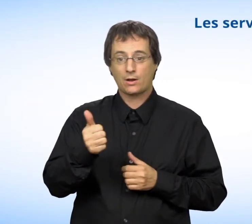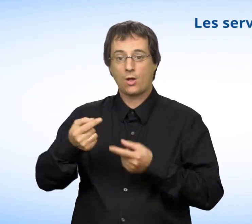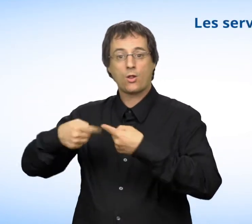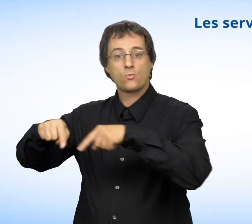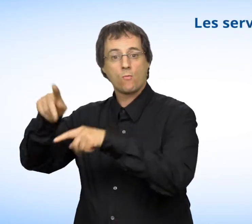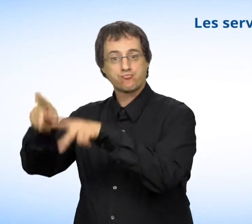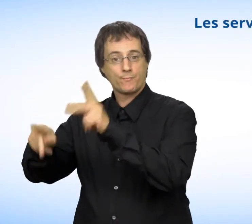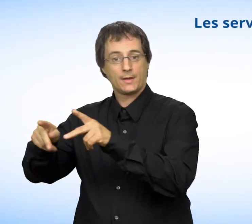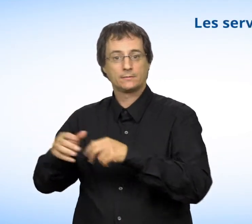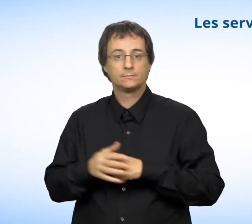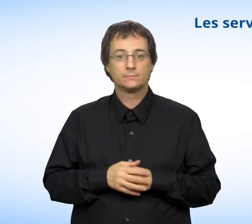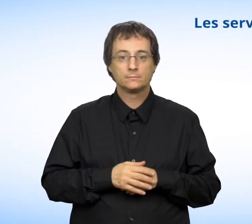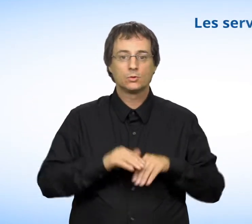Services, transports et lieux publics